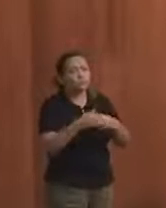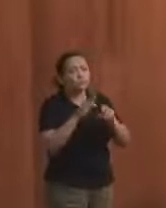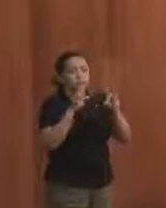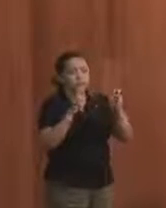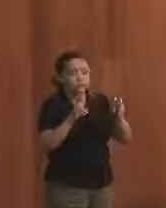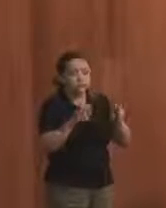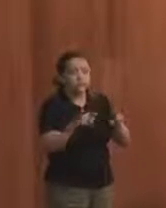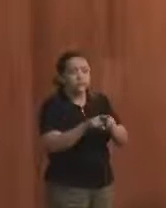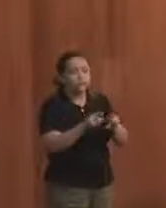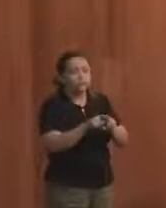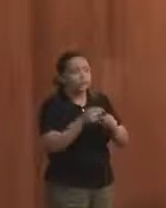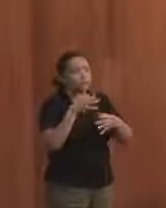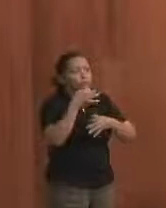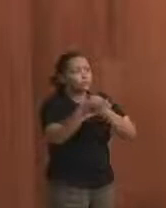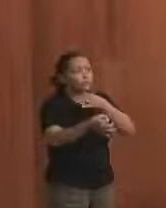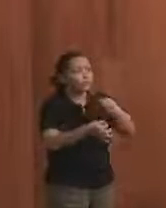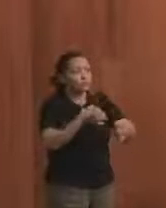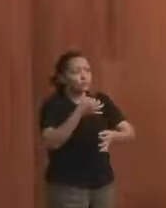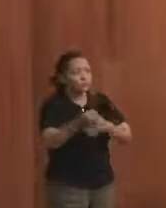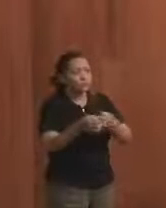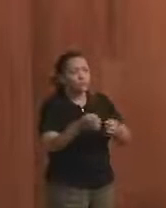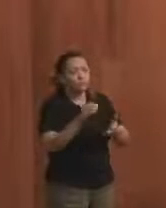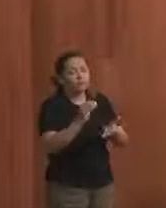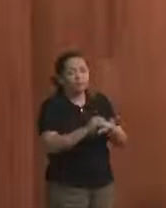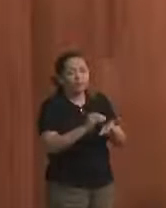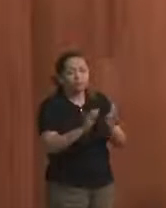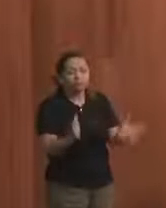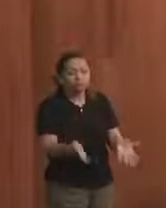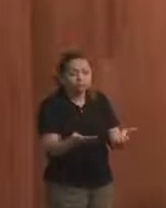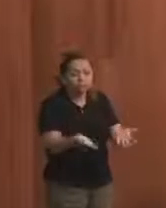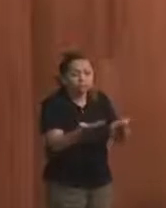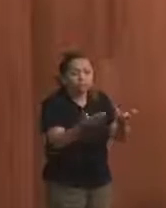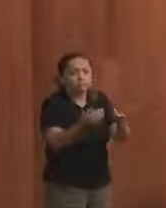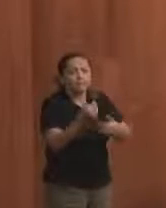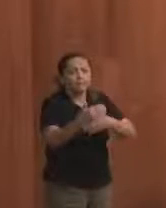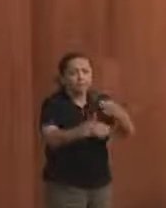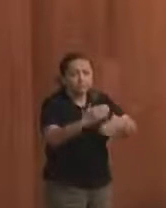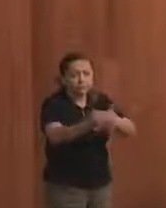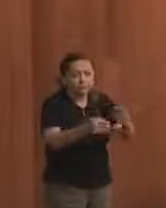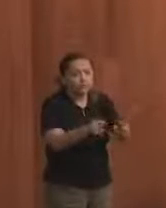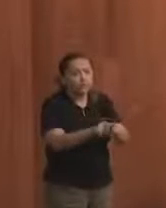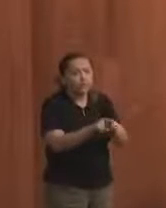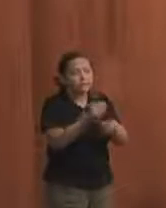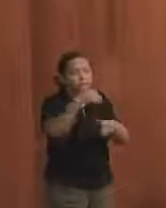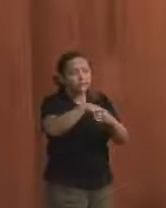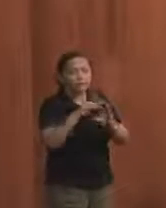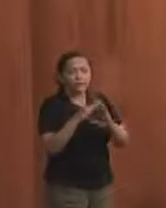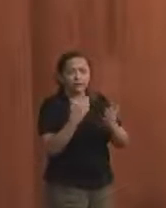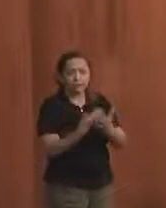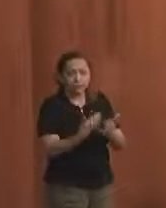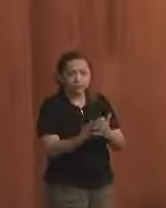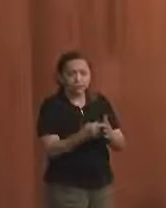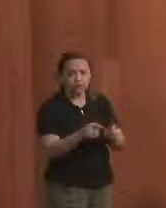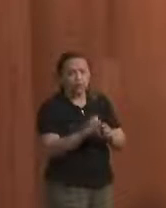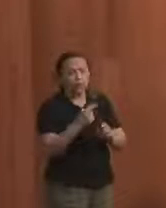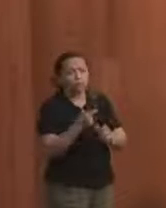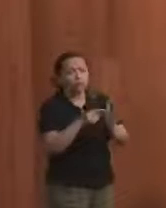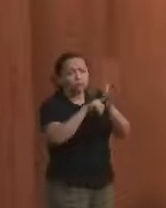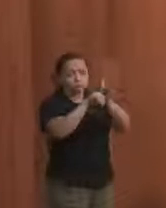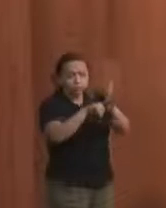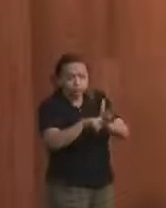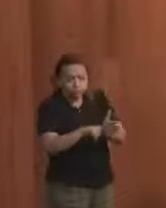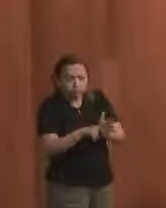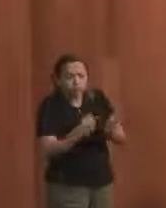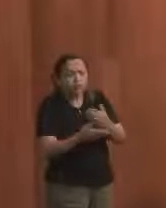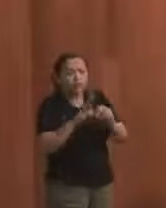E foi comentado que falta incentivo à produção dentro das escolas ou por pesquisas mesmo